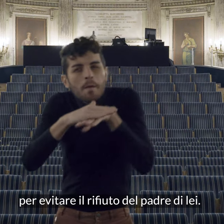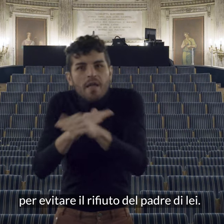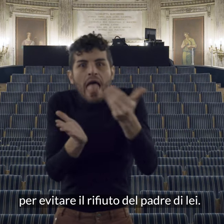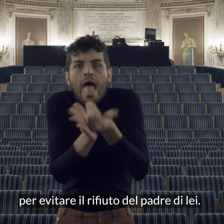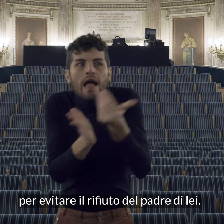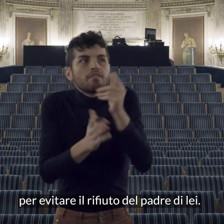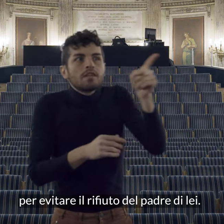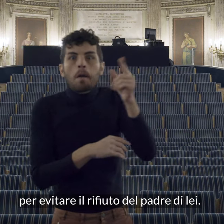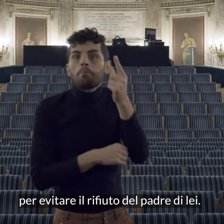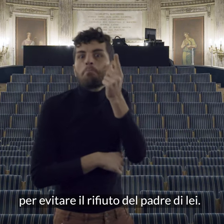padre di lei